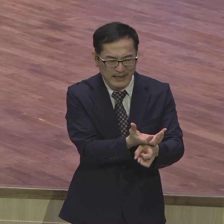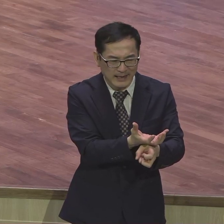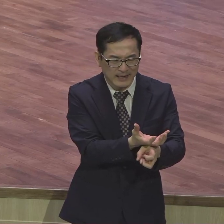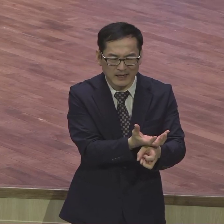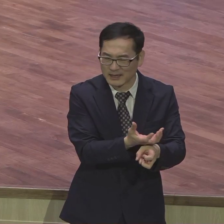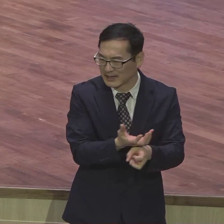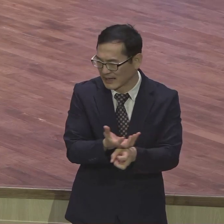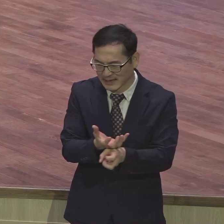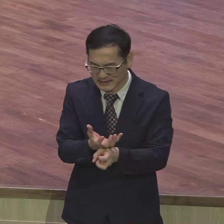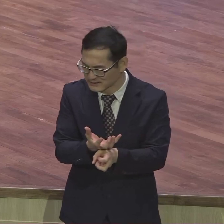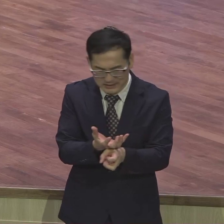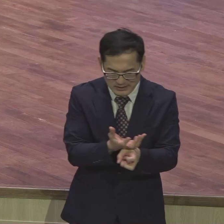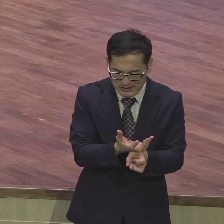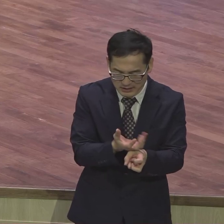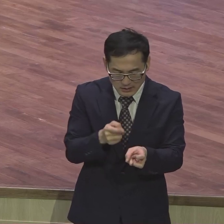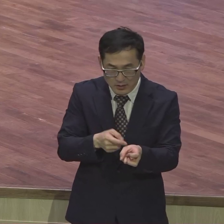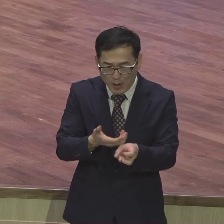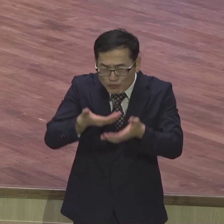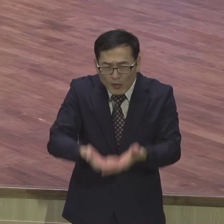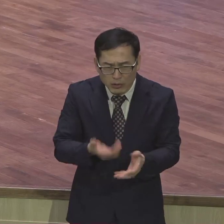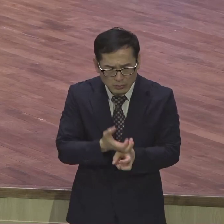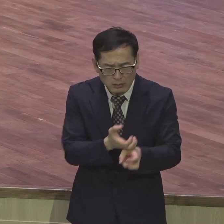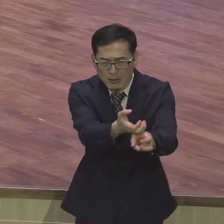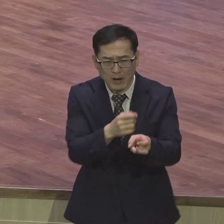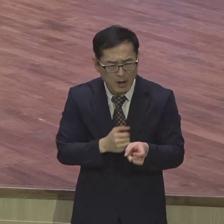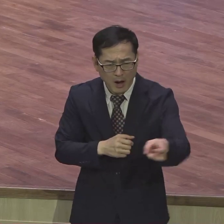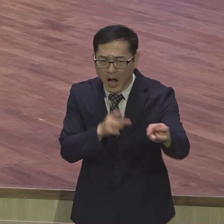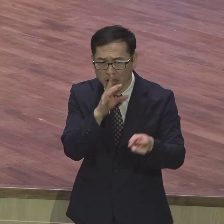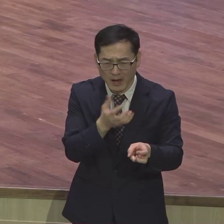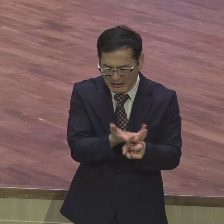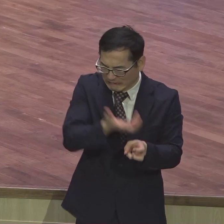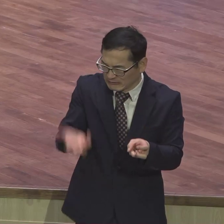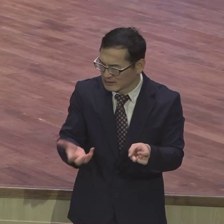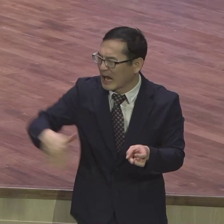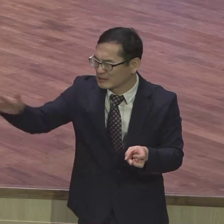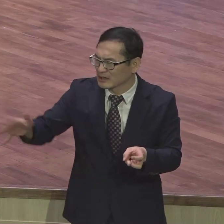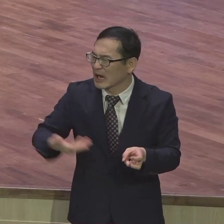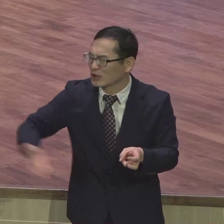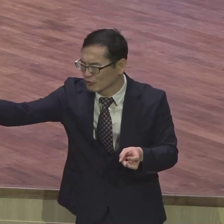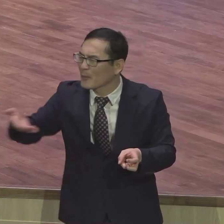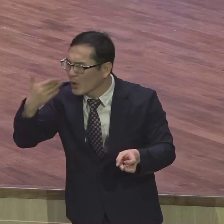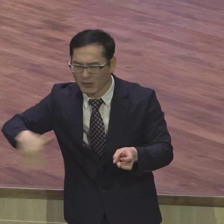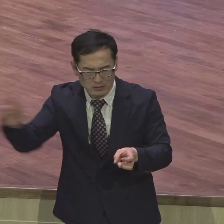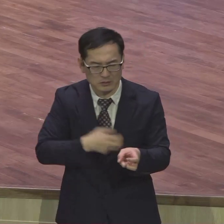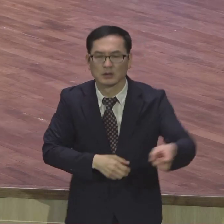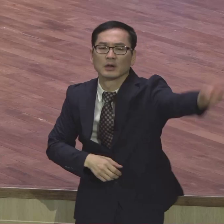고아들에게 다 주고 이런 사건 한두 건이 아니에요 그래서 기도응답의 왕이잖아요